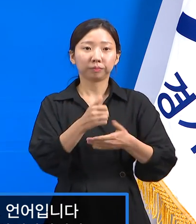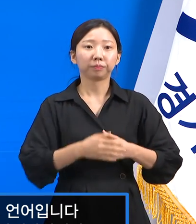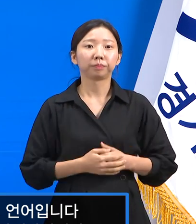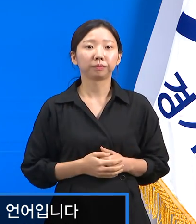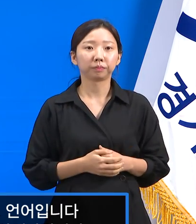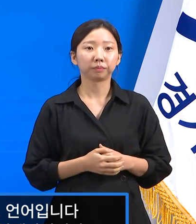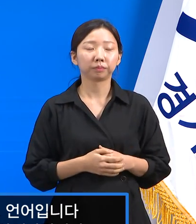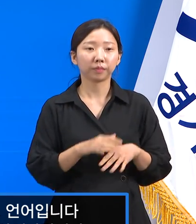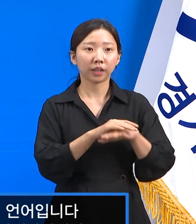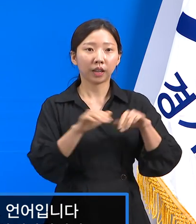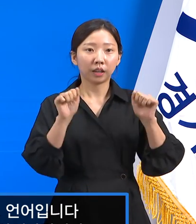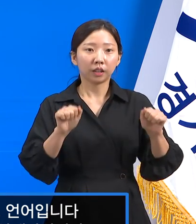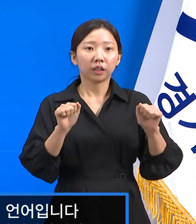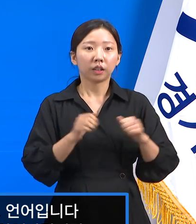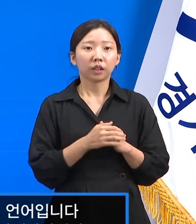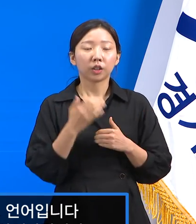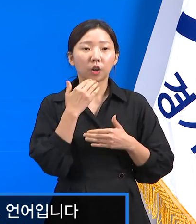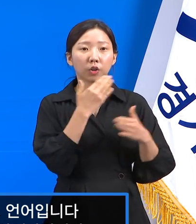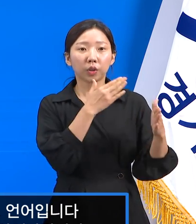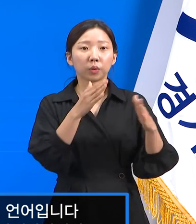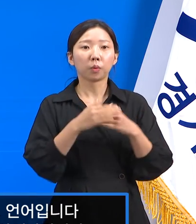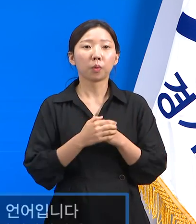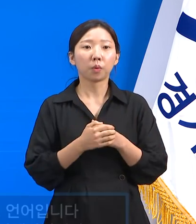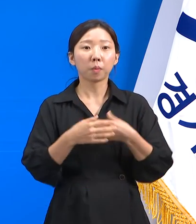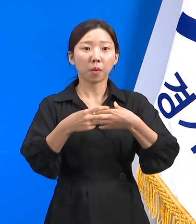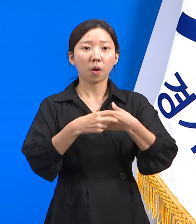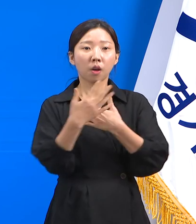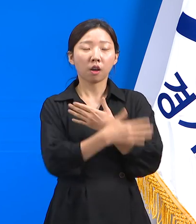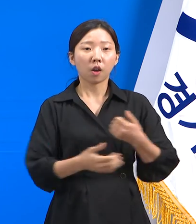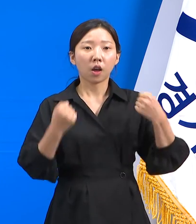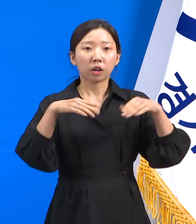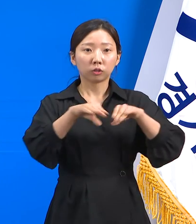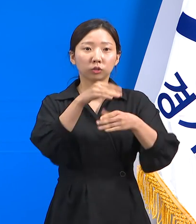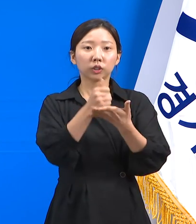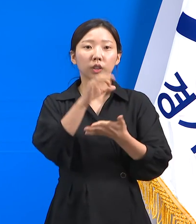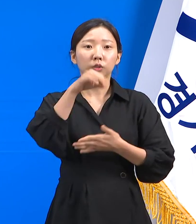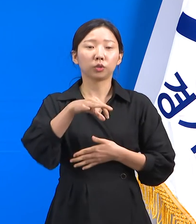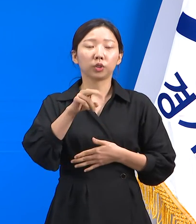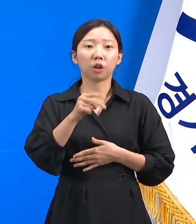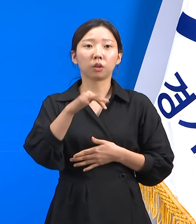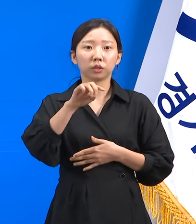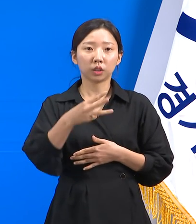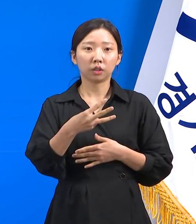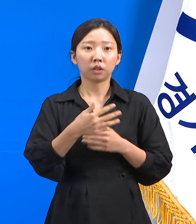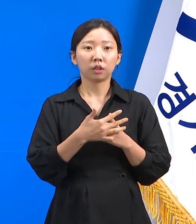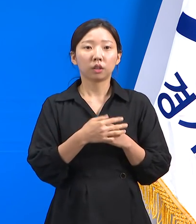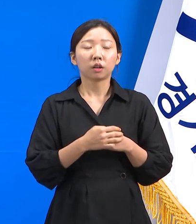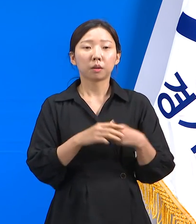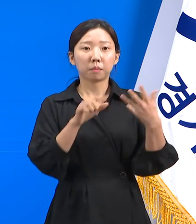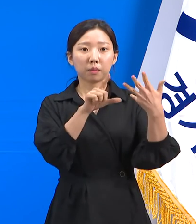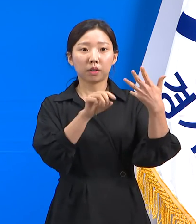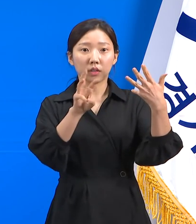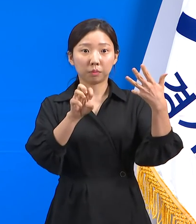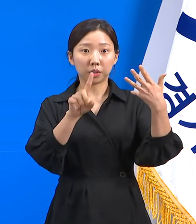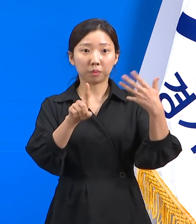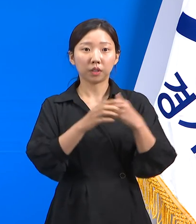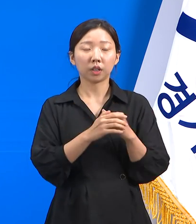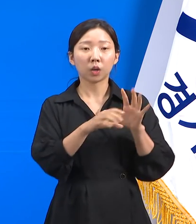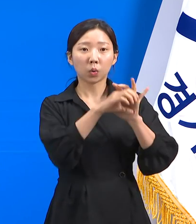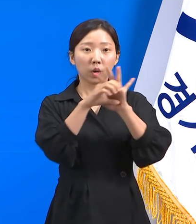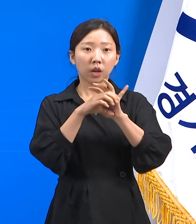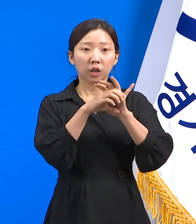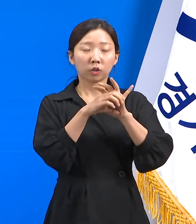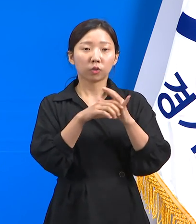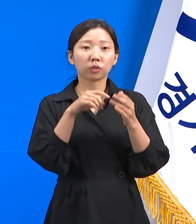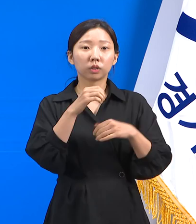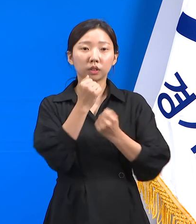안녕하세요. 경기도 보건건강국장 류영철입니다. 8월 31일 화요일 경기도 코로나19 정례 대응